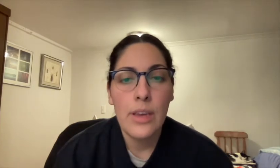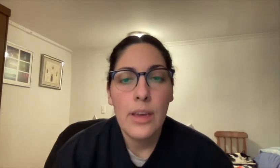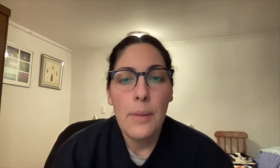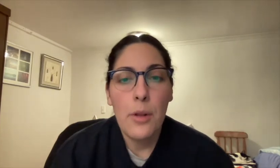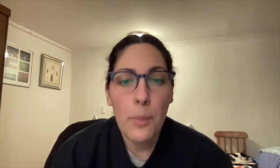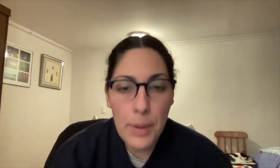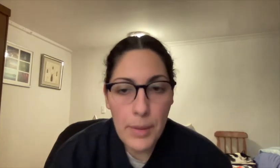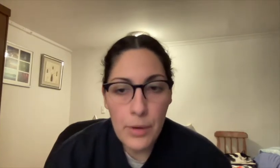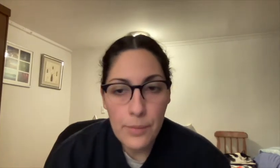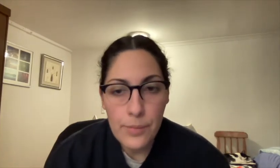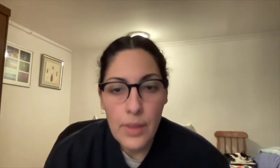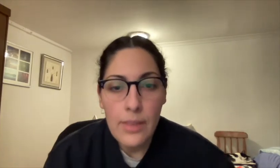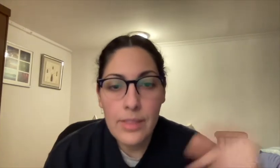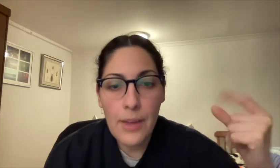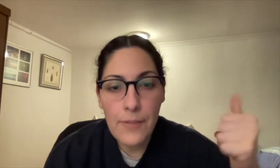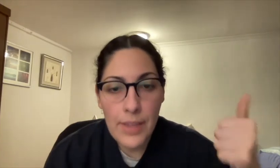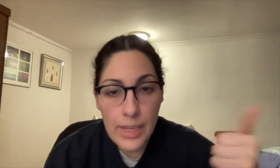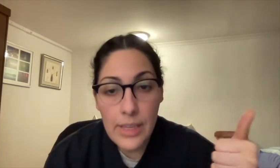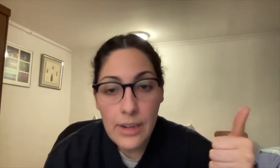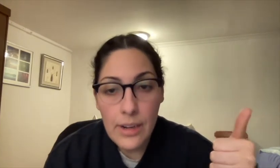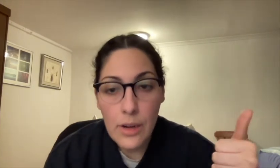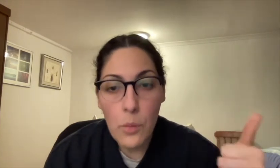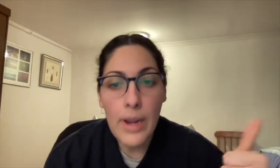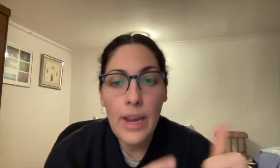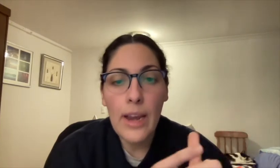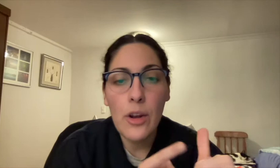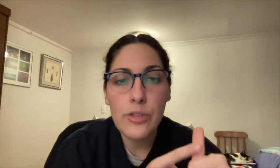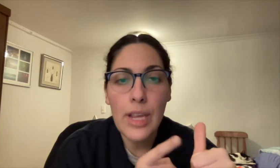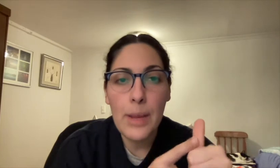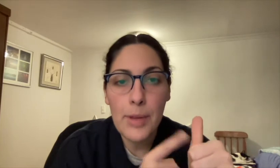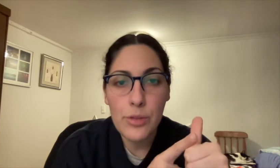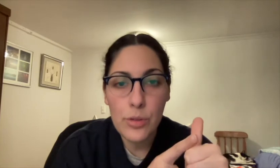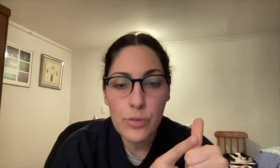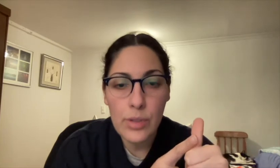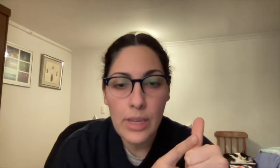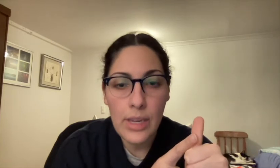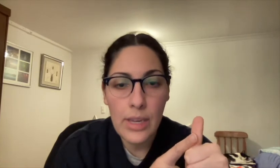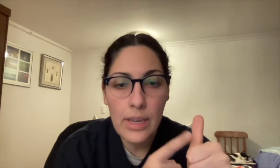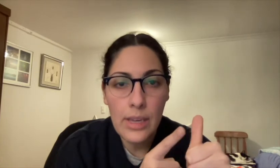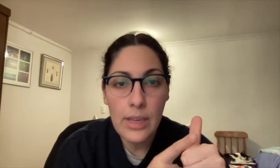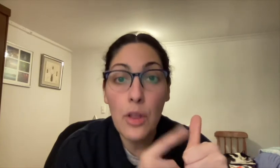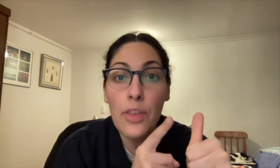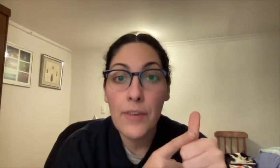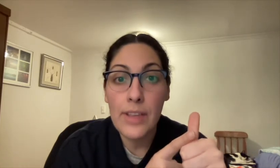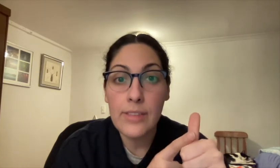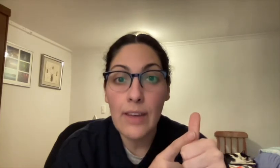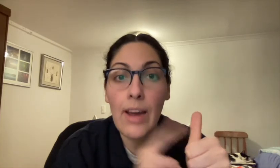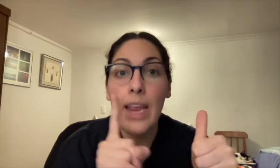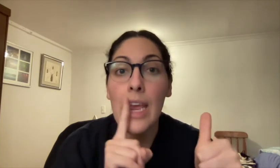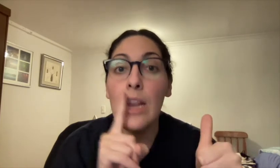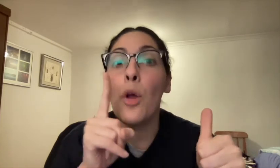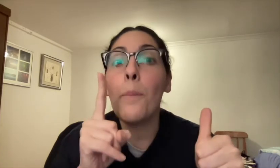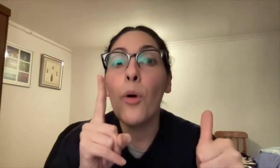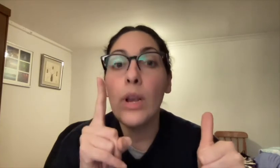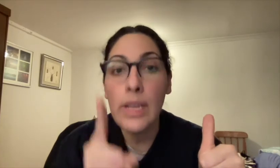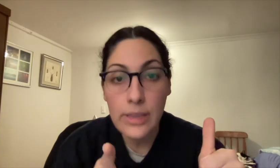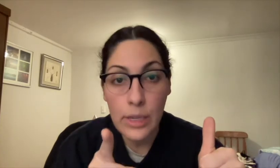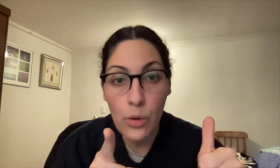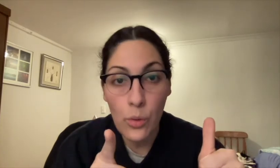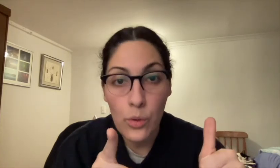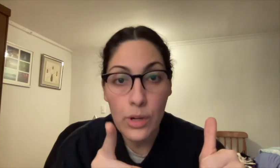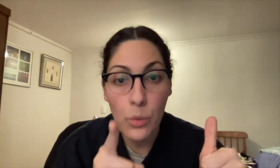Entonces, lo primero, definir cuáles eran los elementos que los diferenciaba en lo